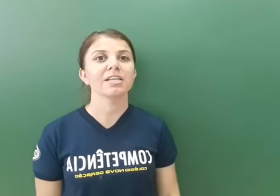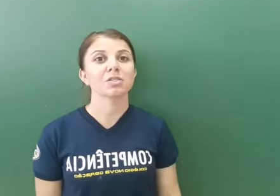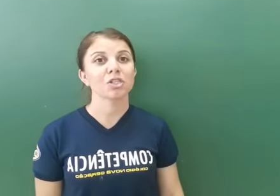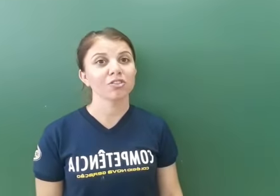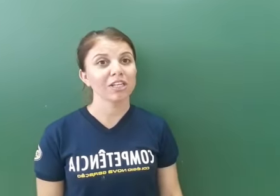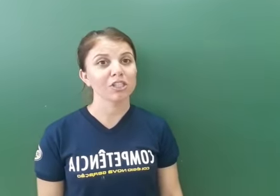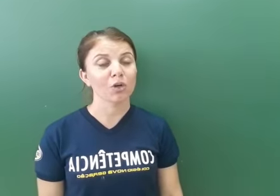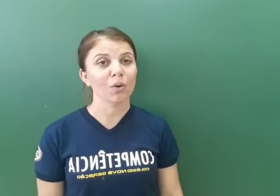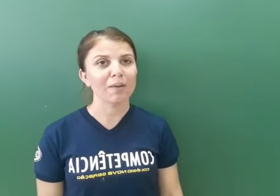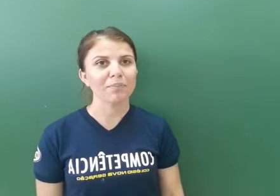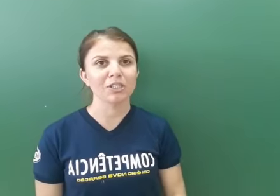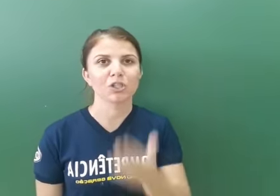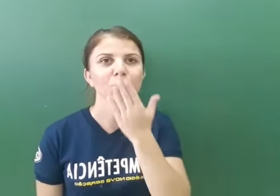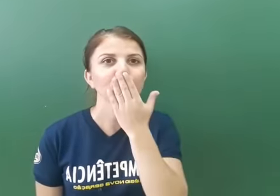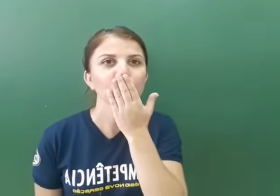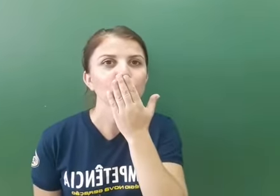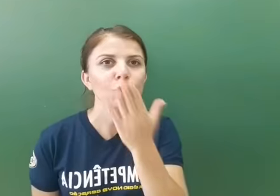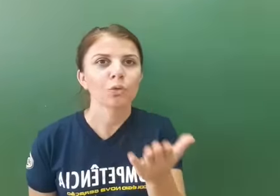Faça sua atividade com capricho. Tchau.